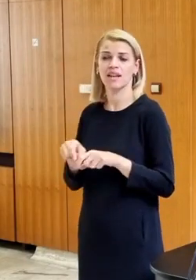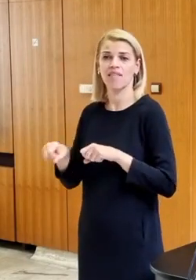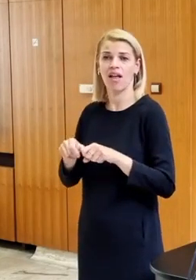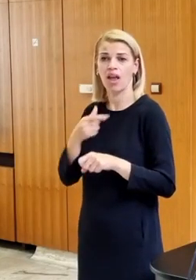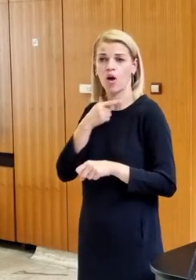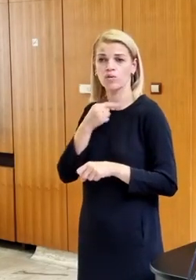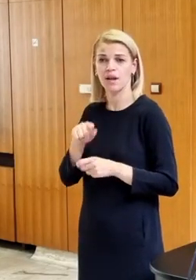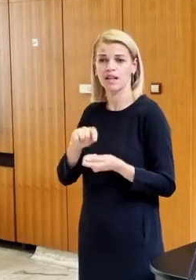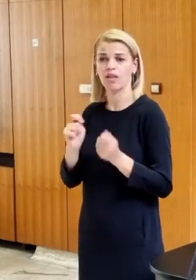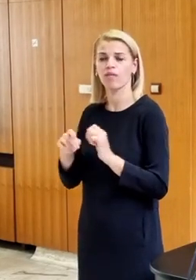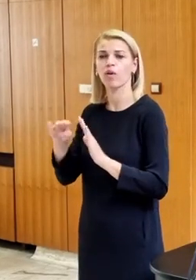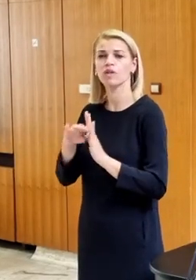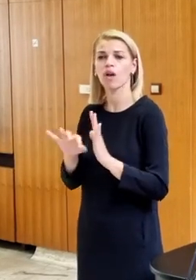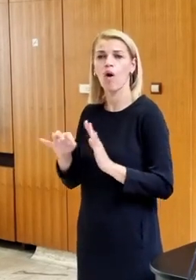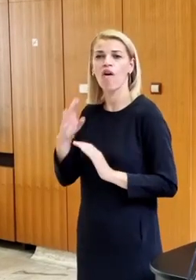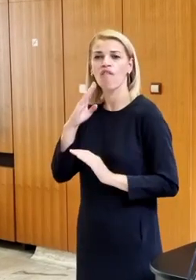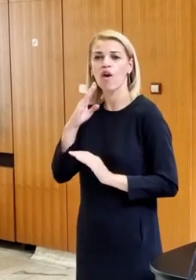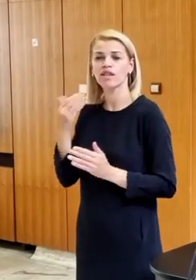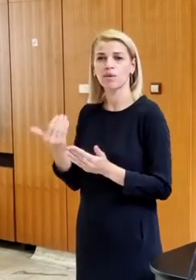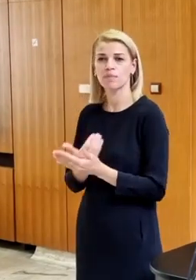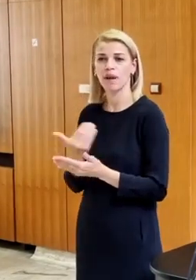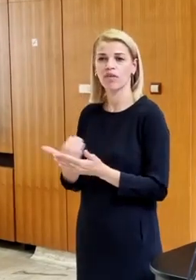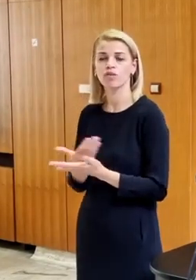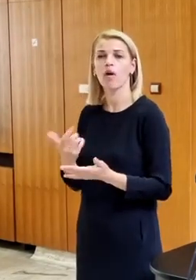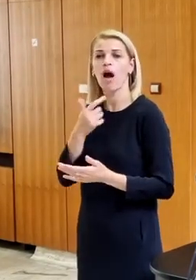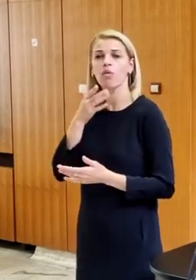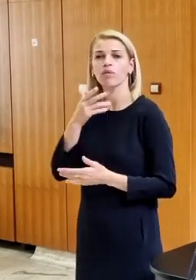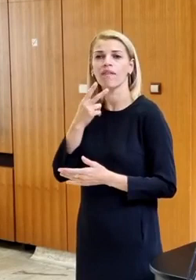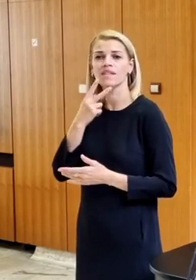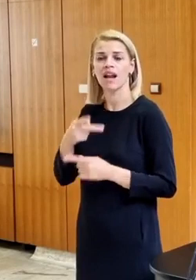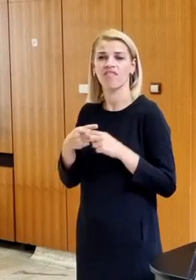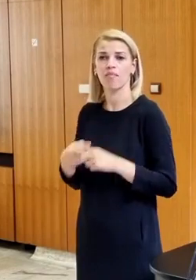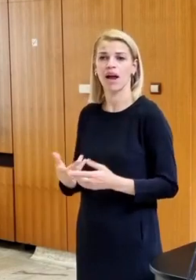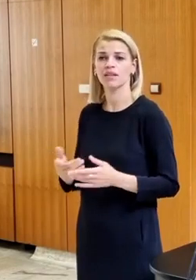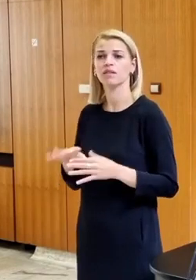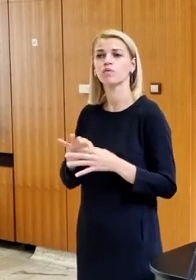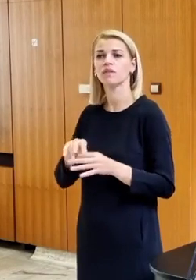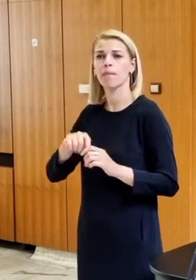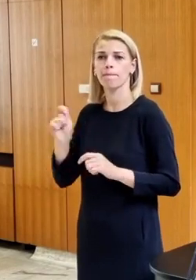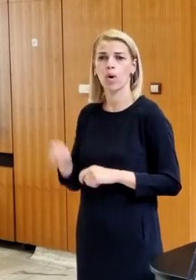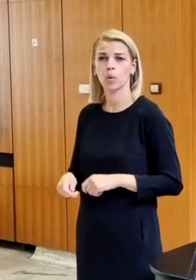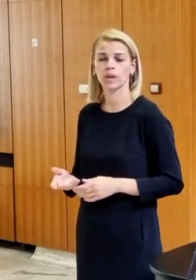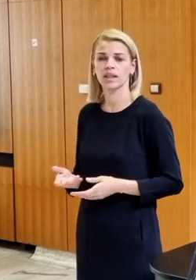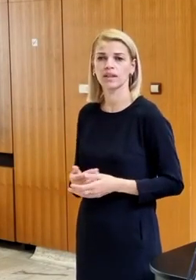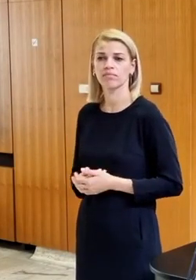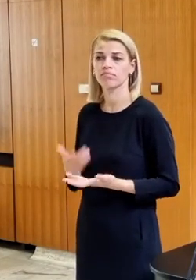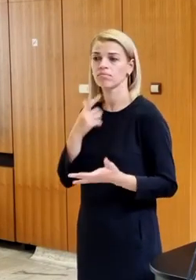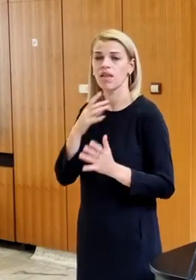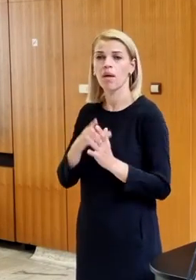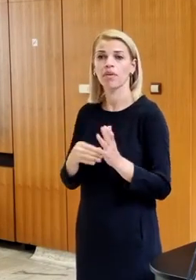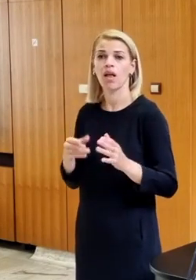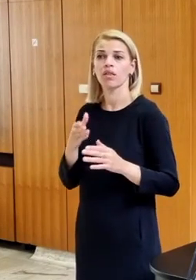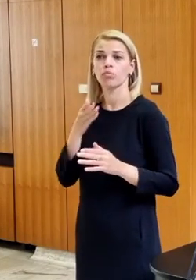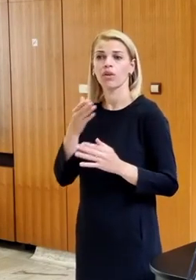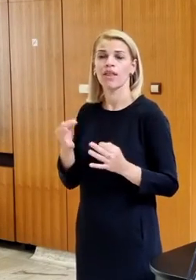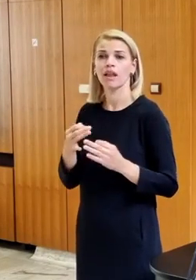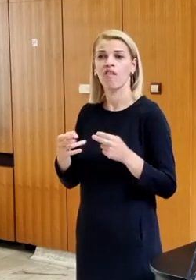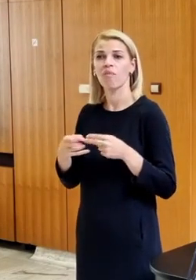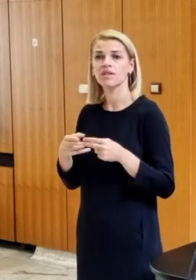odsúhlasila tú noveľu, zákona o vojenskom spravodajstve, ako to bude vyzerať v praxi, napríklad to pokutovanie? Čiže keď niekto bude v blízkosti